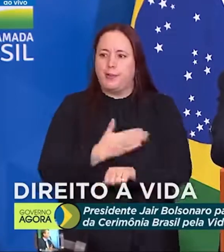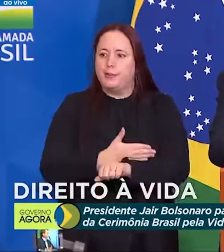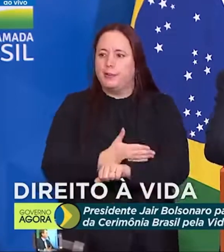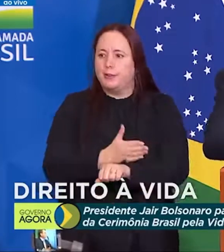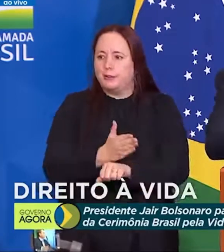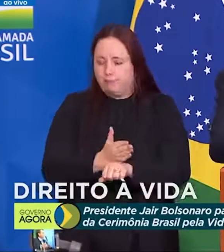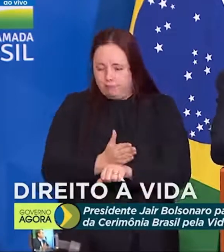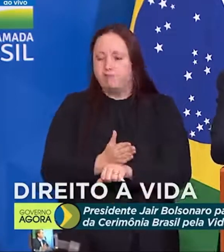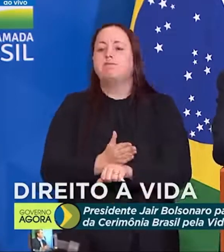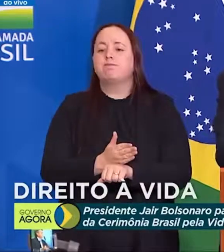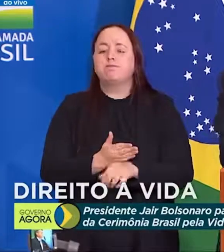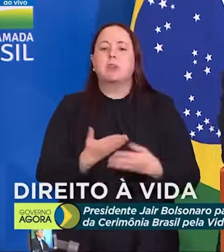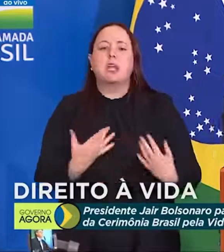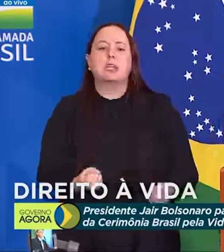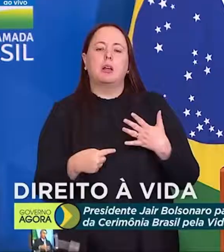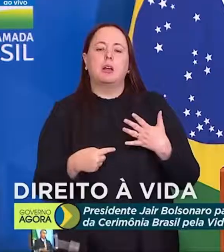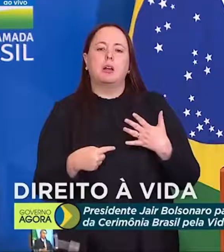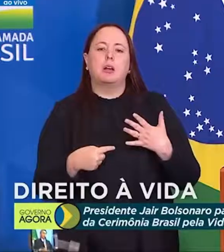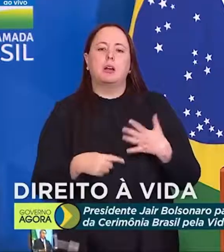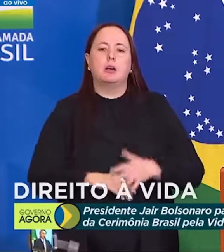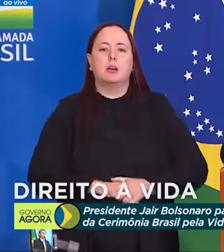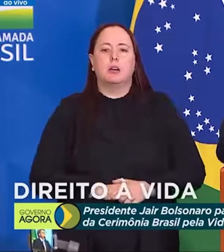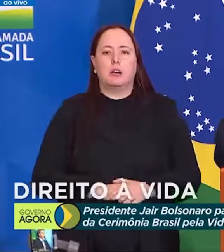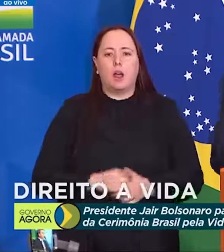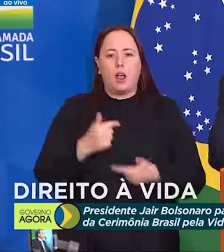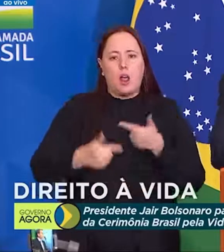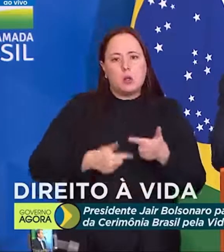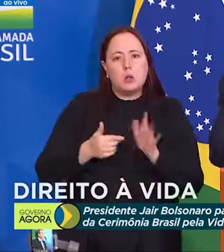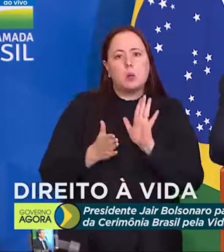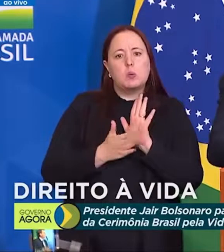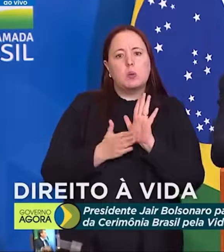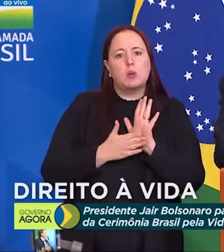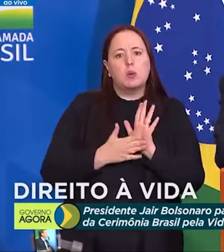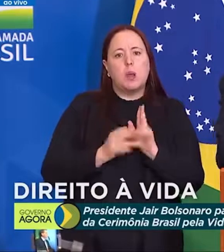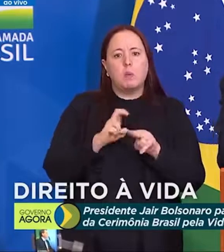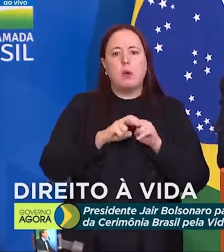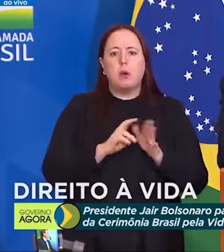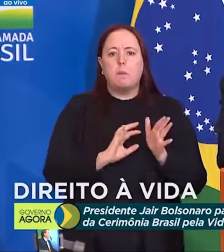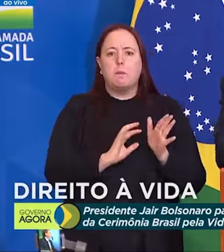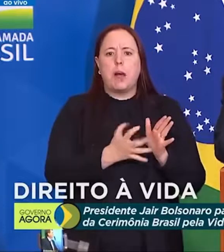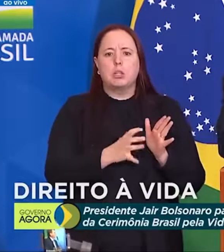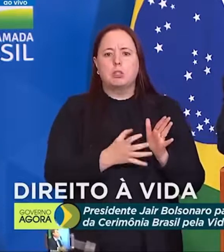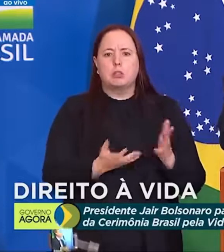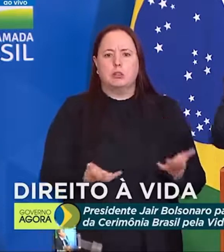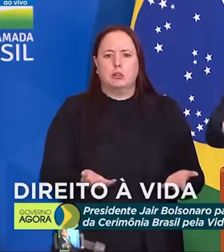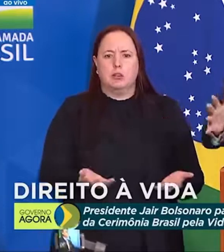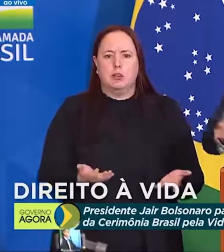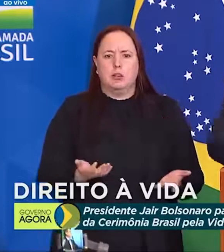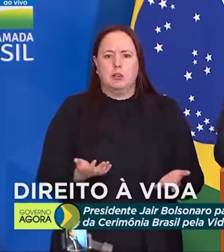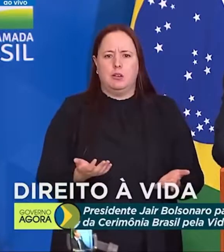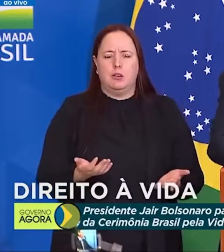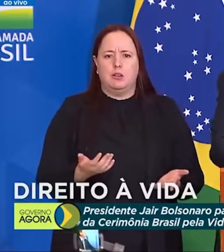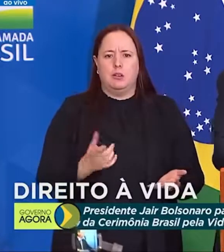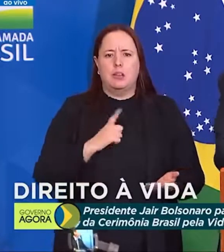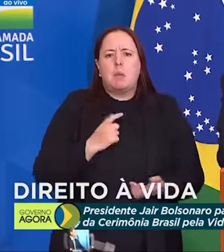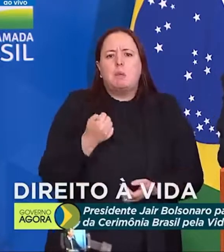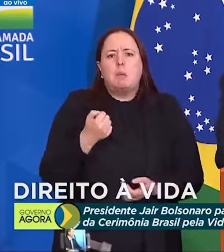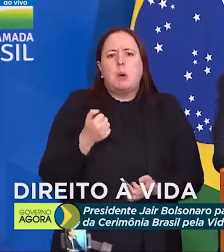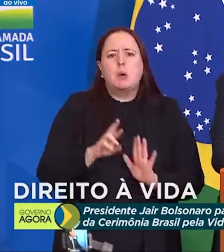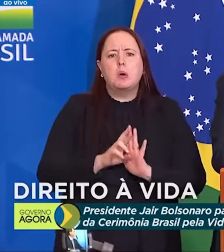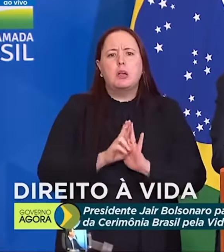todo aceitando ações propostas por partidos que não tem mais que meia dúzia de